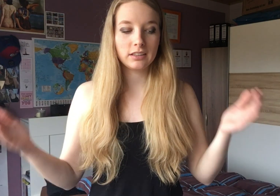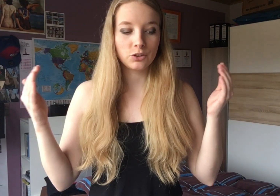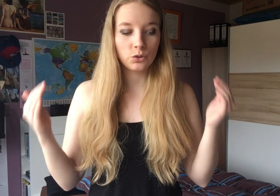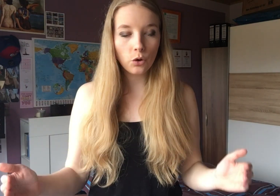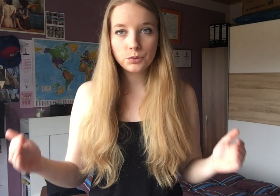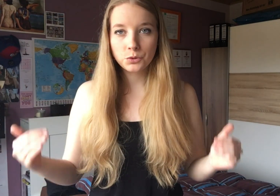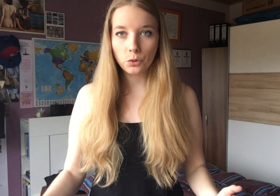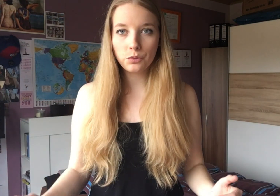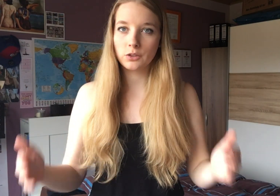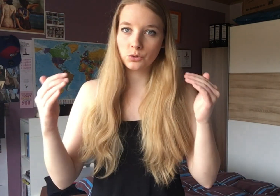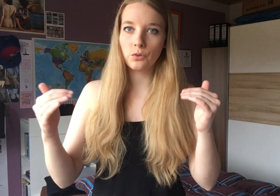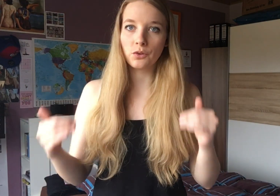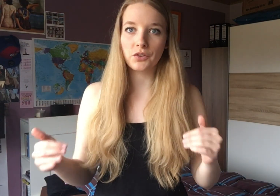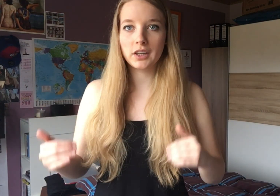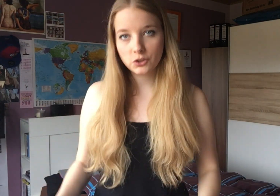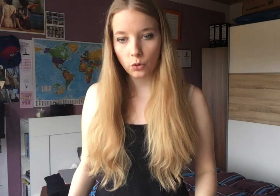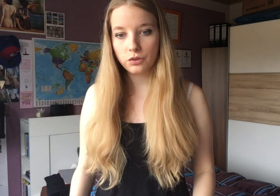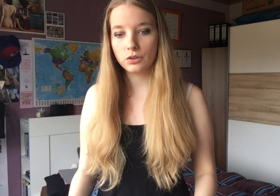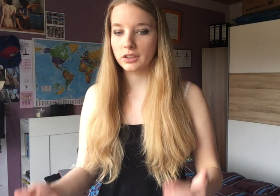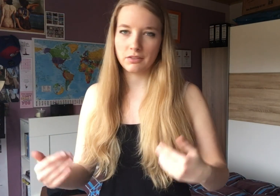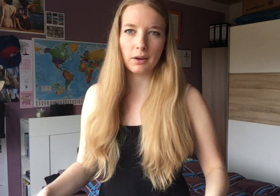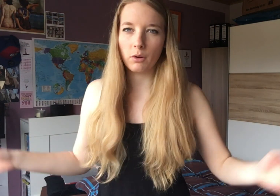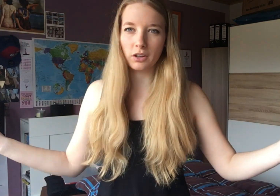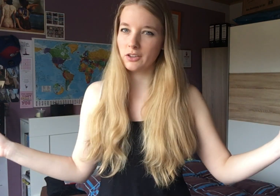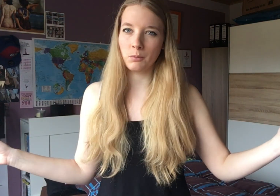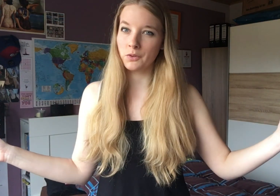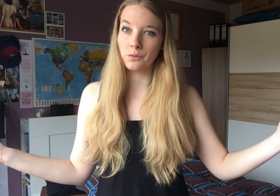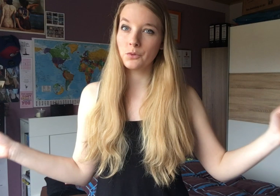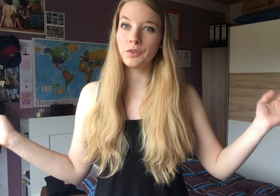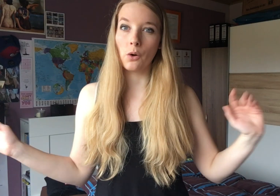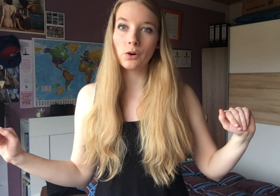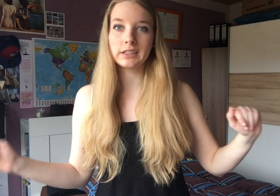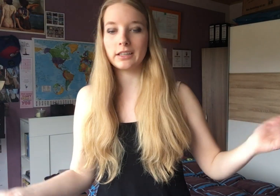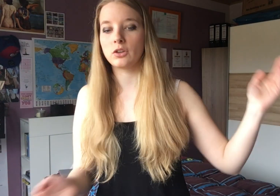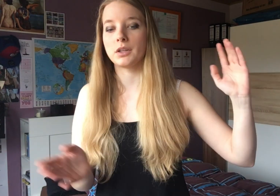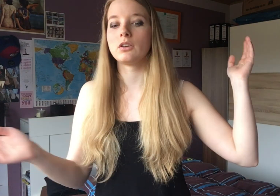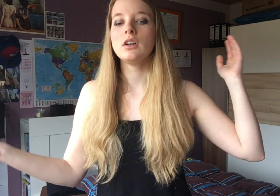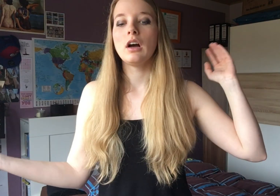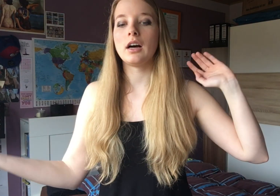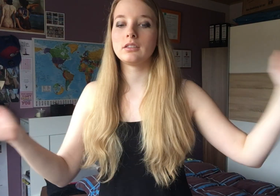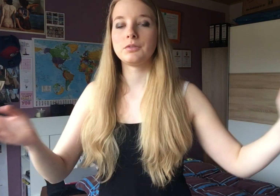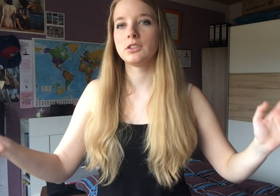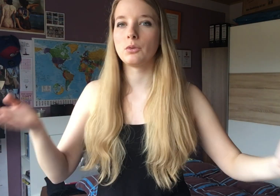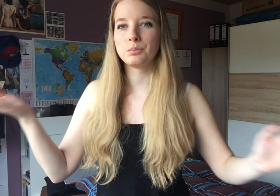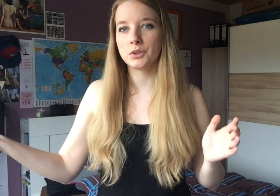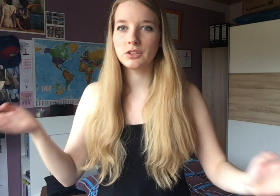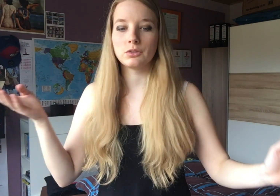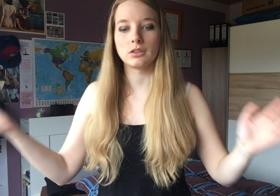das halt Strophe für Strophe. Also Strophe oder Refrain. Strophe oder Refrain, ich ich werde nicht noch mal wiederholen. Es sei denn, es kommt dann noch halt das Wicht nur Pütsch oder